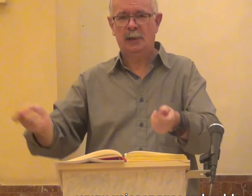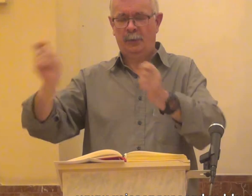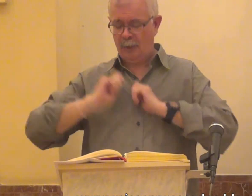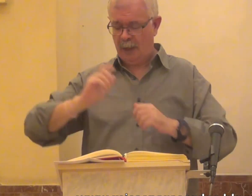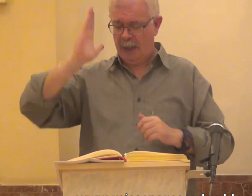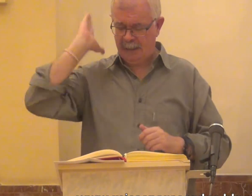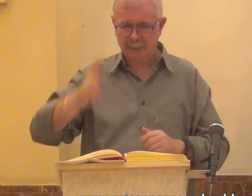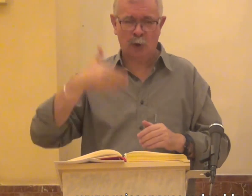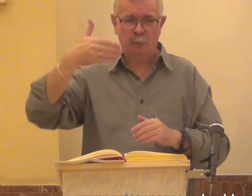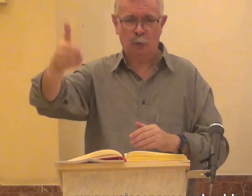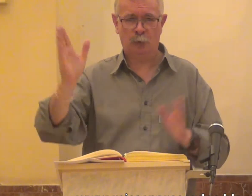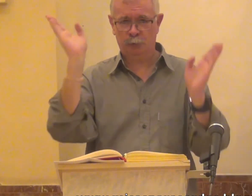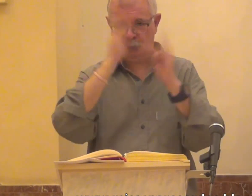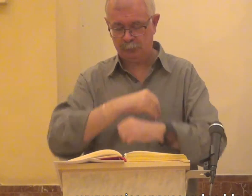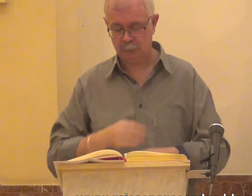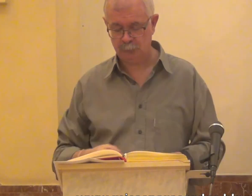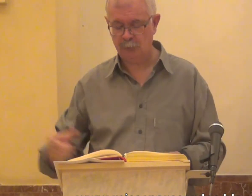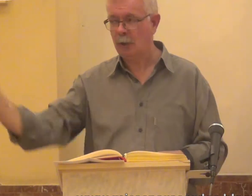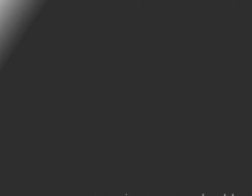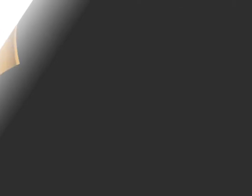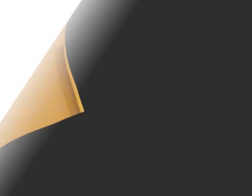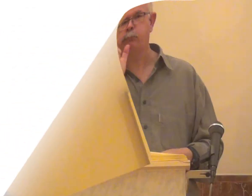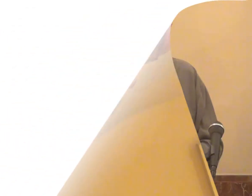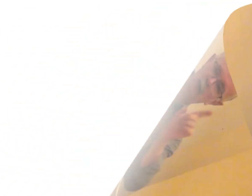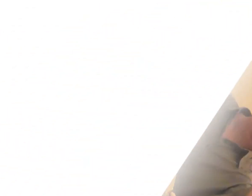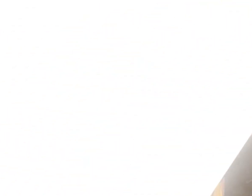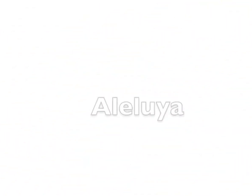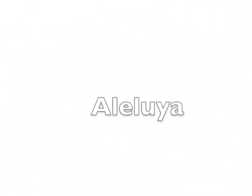que nos libra del castigo futuro Palabra de Dios